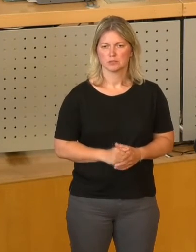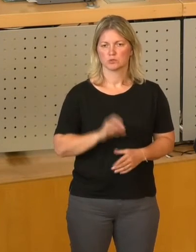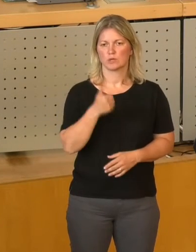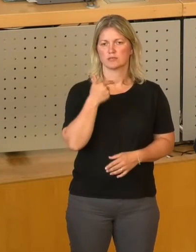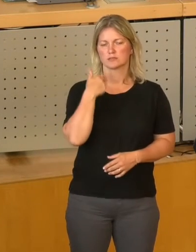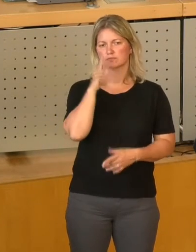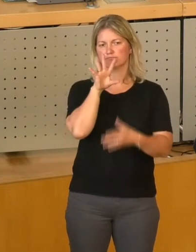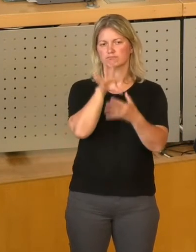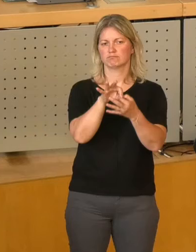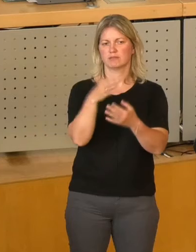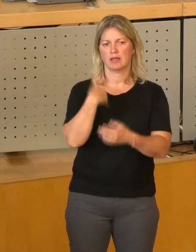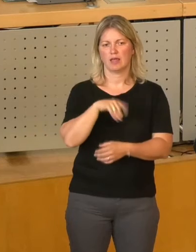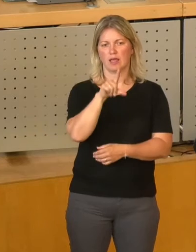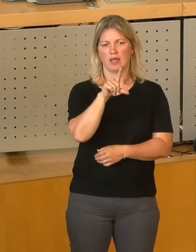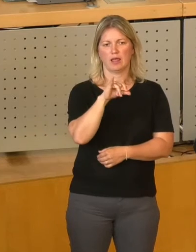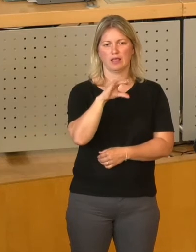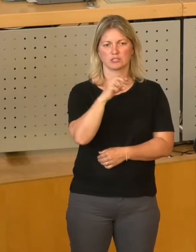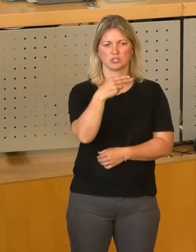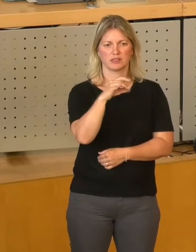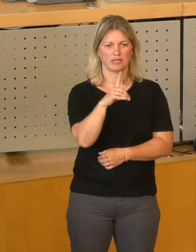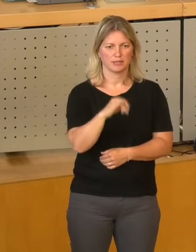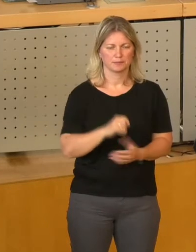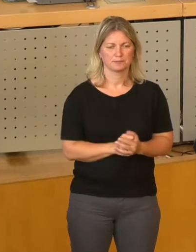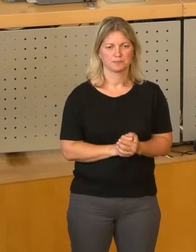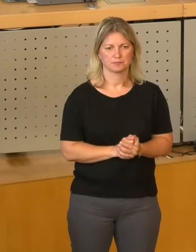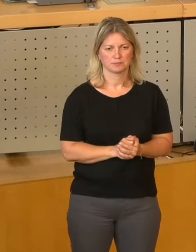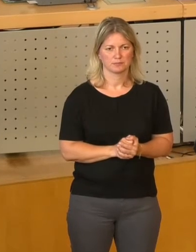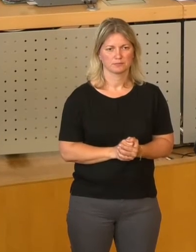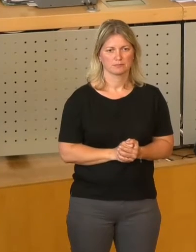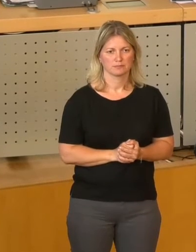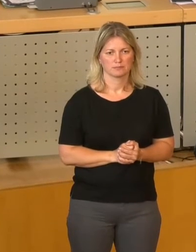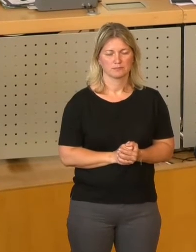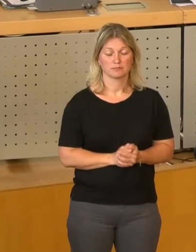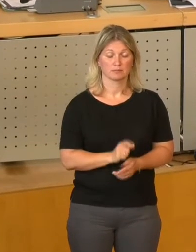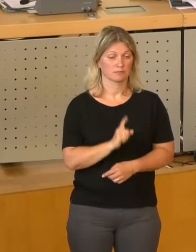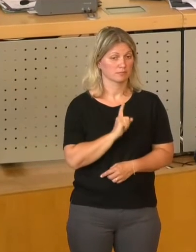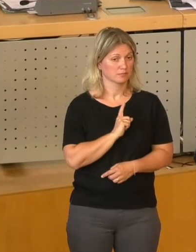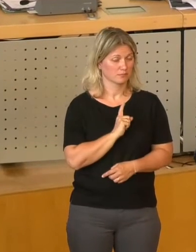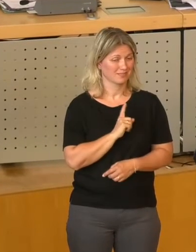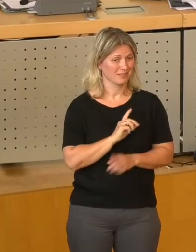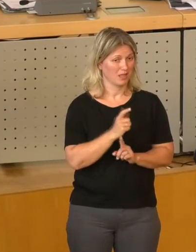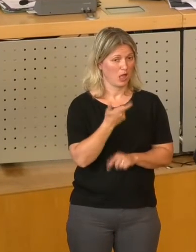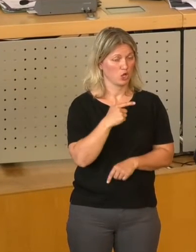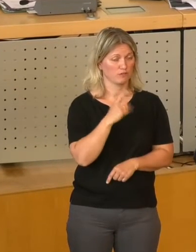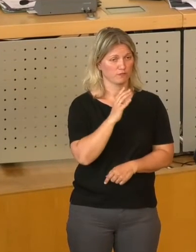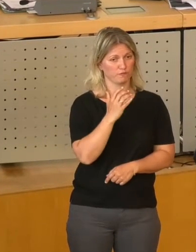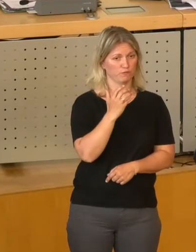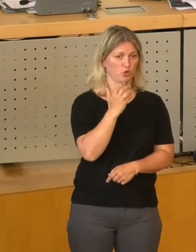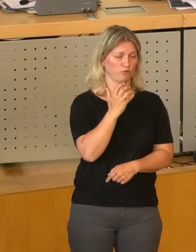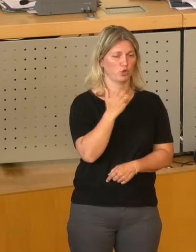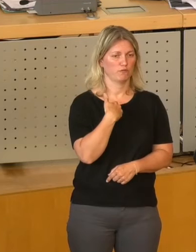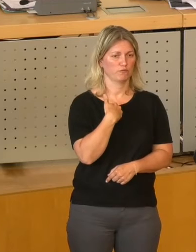Lichty reagieren. Ich möchte in aller Entschiedenheit den Vorwurf pflichtwidrigen Verhaltens